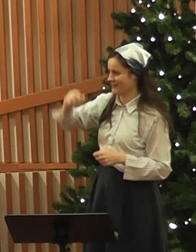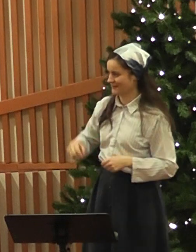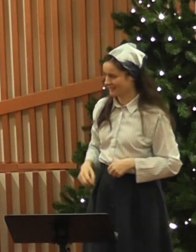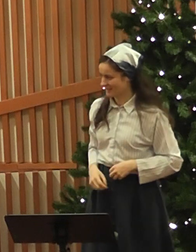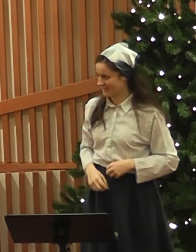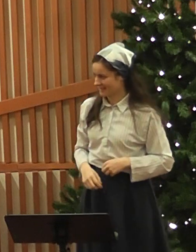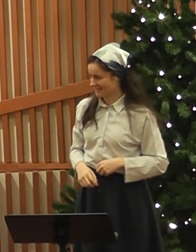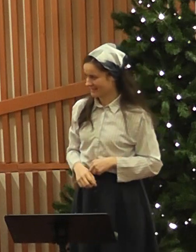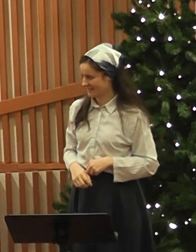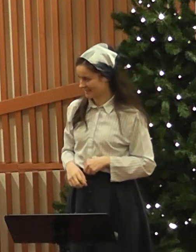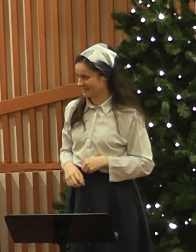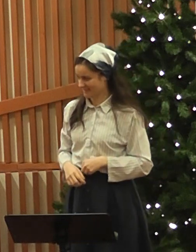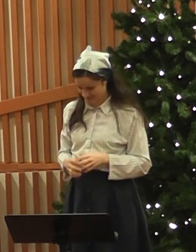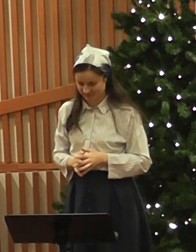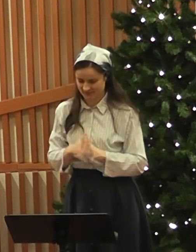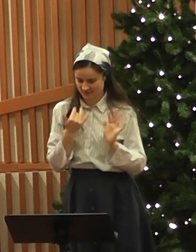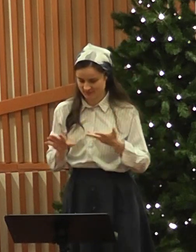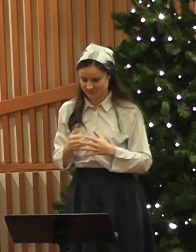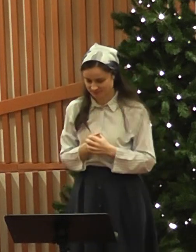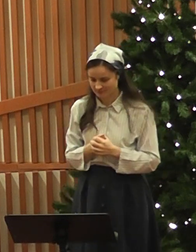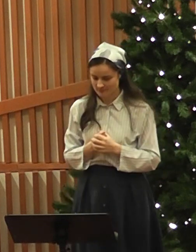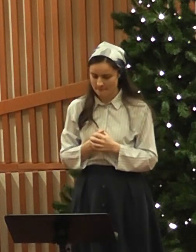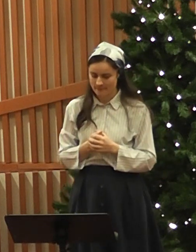Cântarea mea se numește Rege al Regilor.